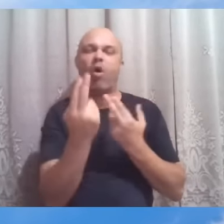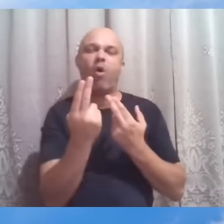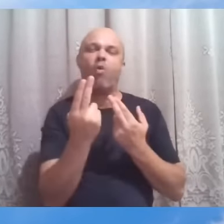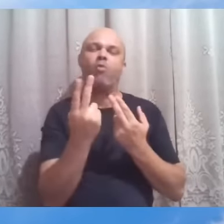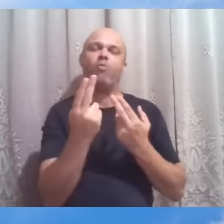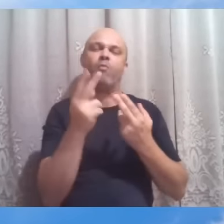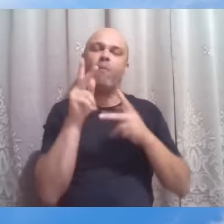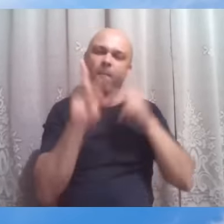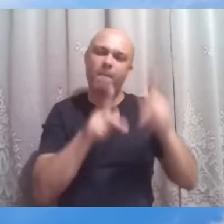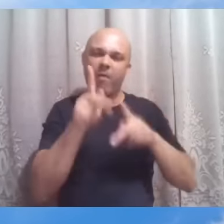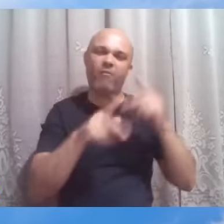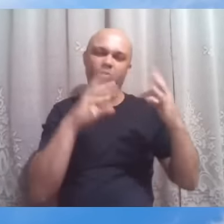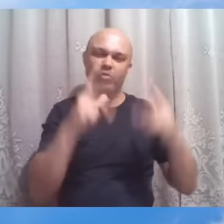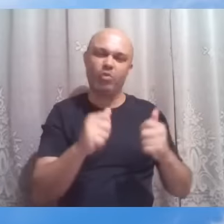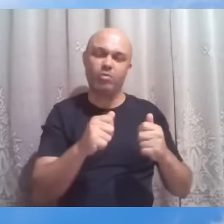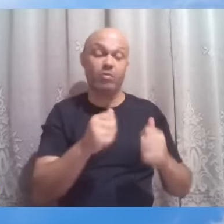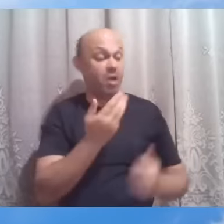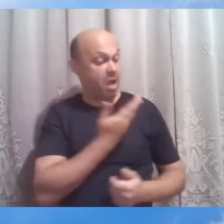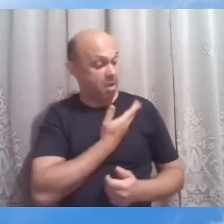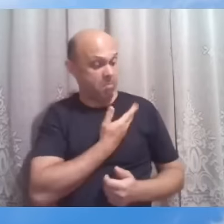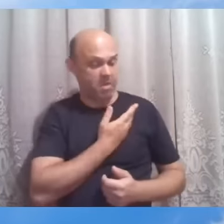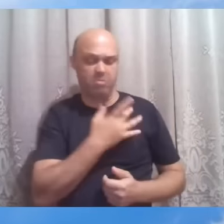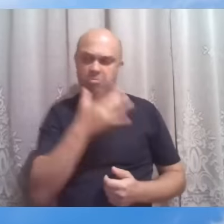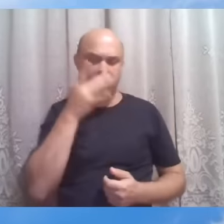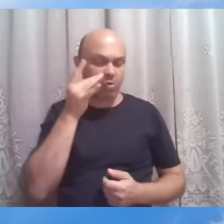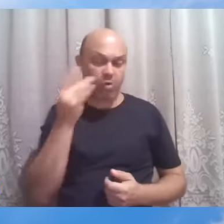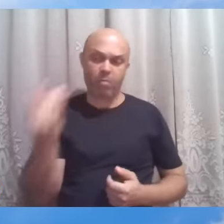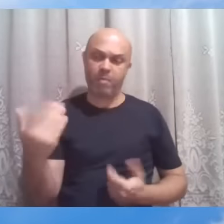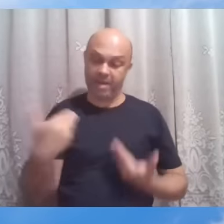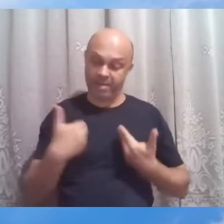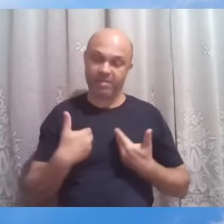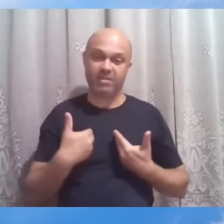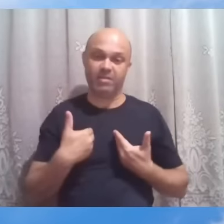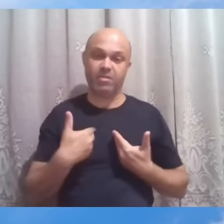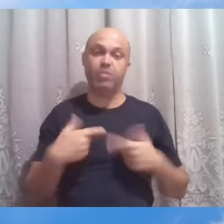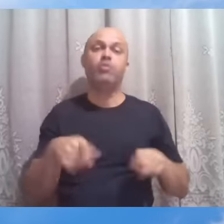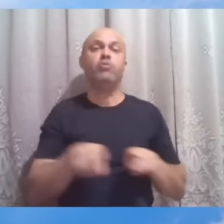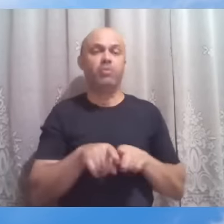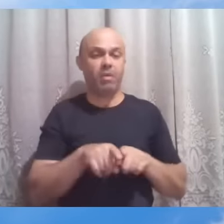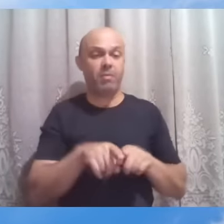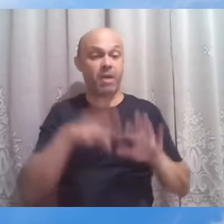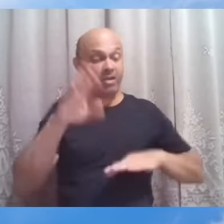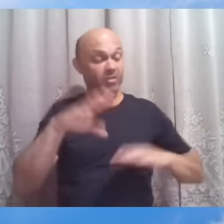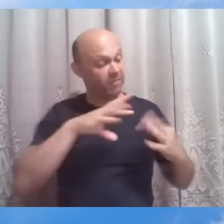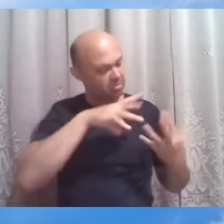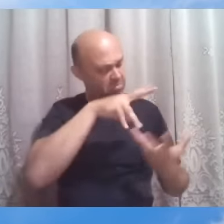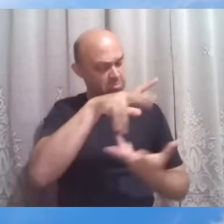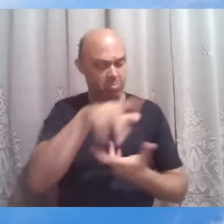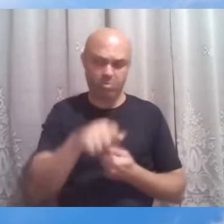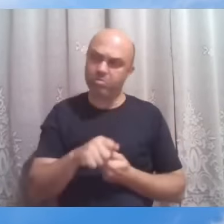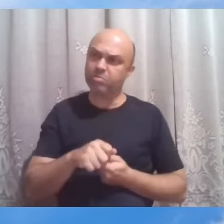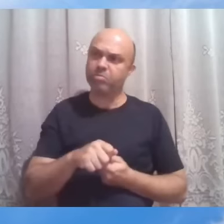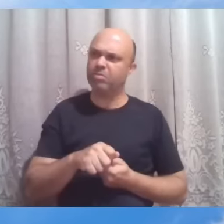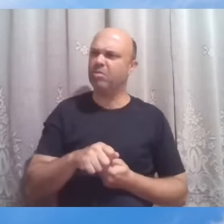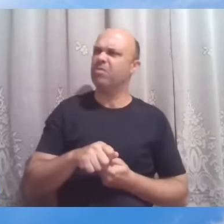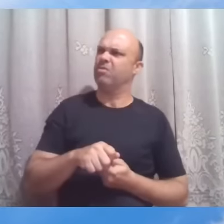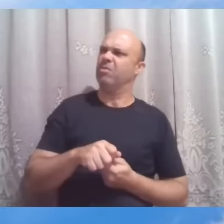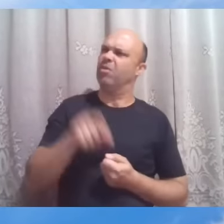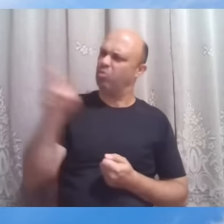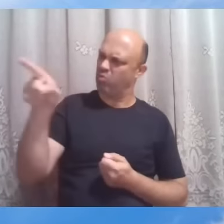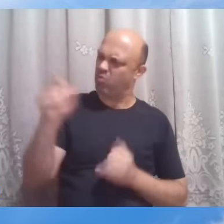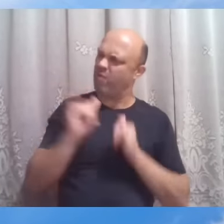Amigos que não nos compreenderão ou mesmo o modus operandi do mundo ainda. Como assim? Você vai perdoar? Que tolice é essa?